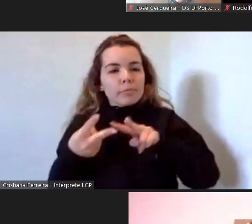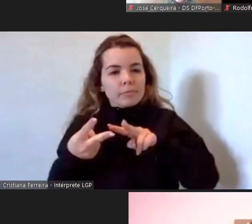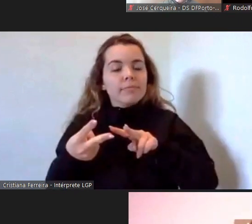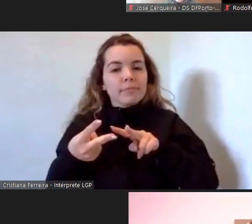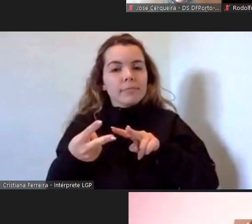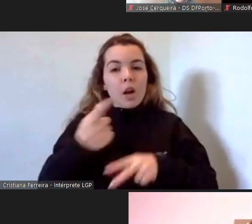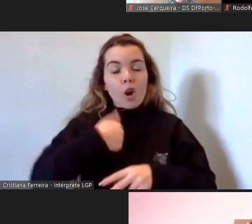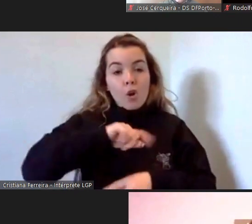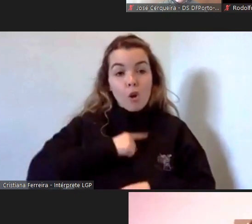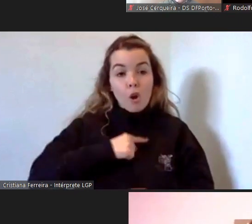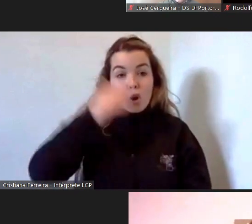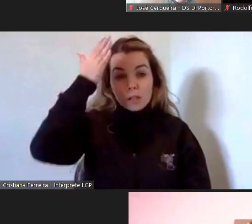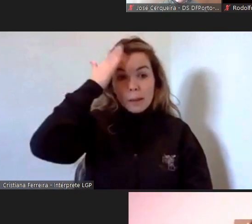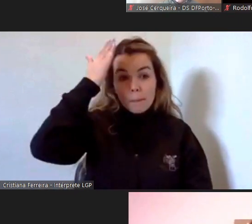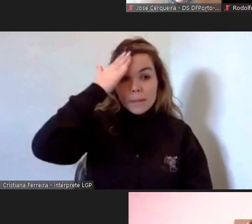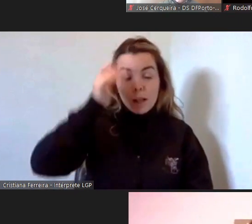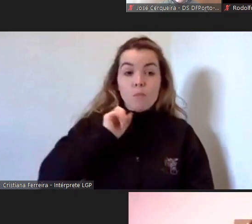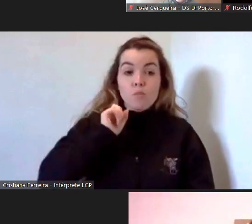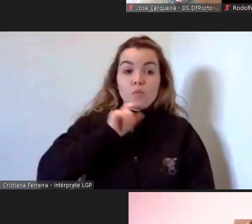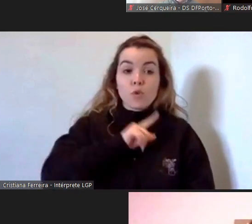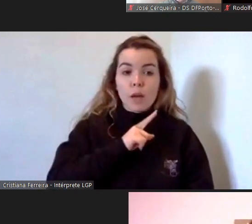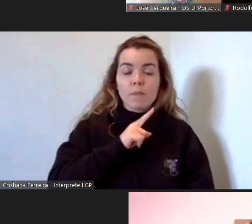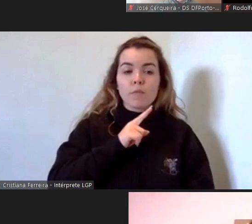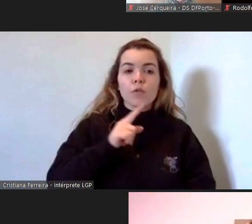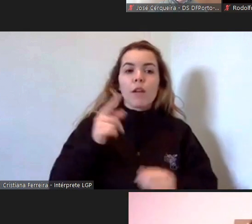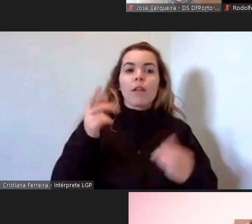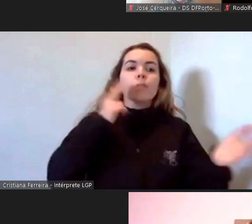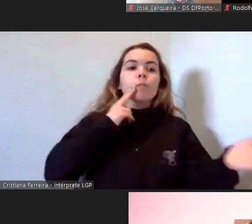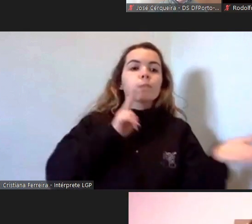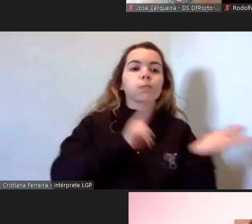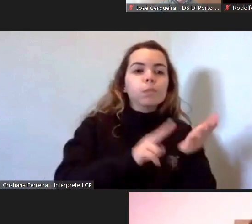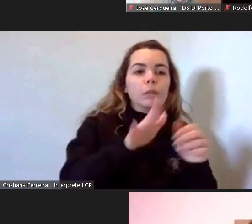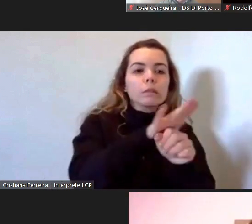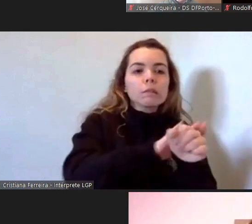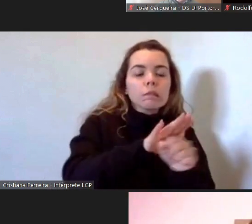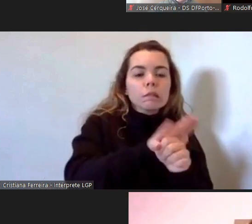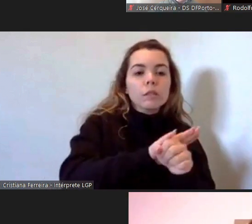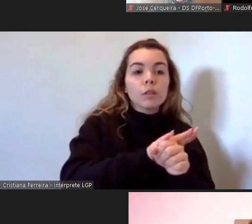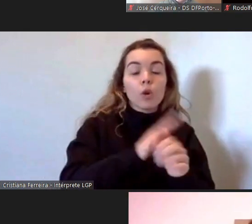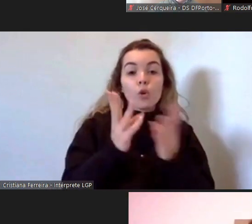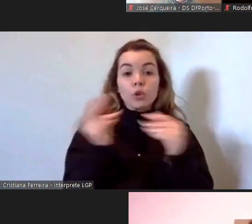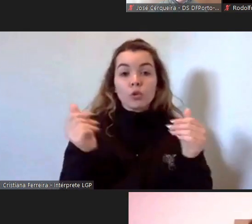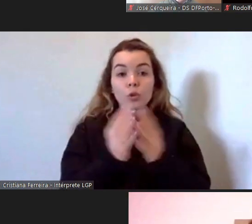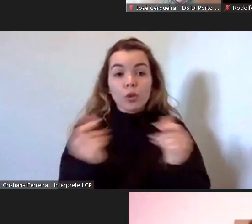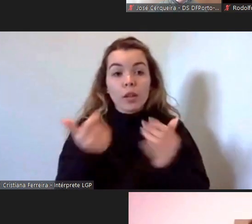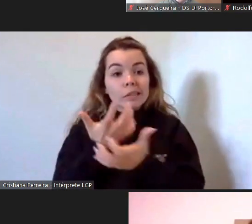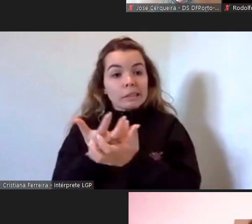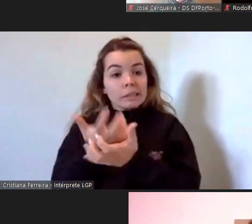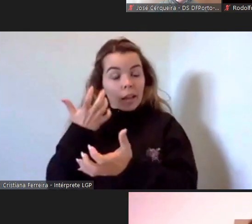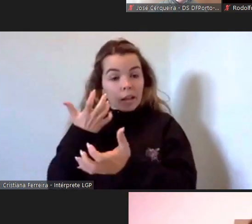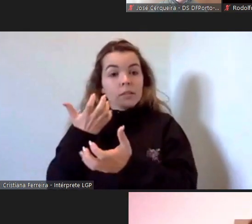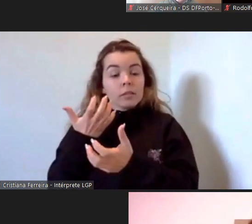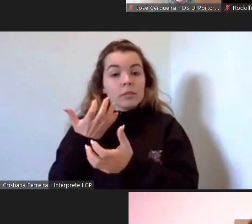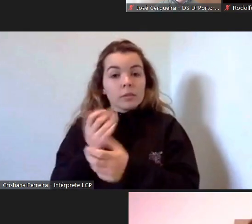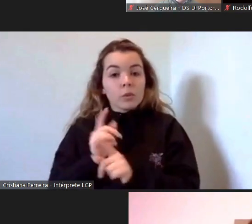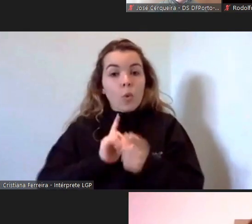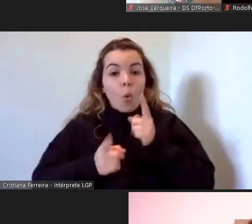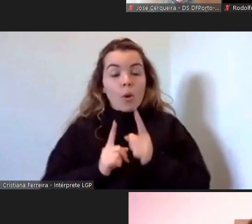a partir de factos e situações reais com resultados visíveis é de que